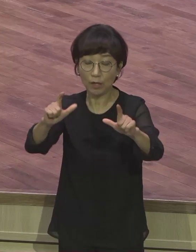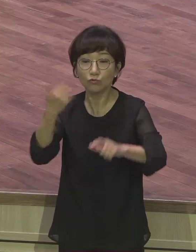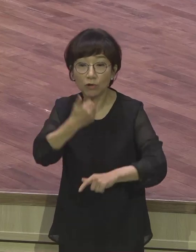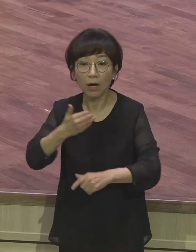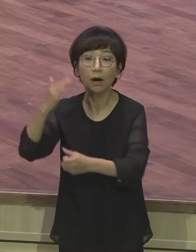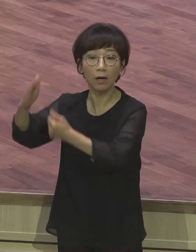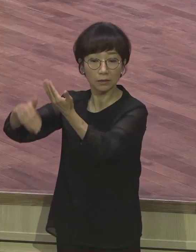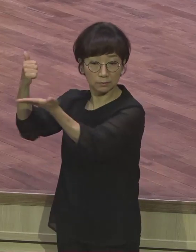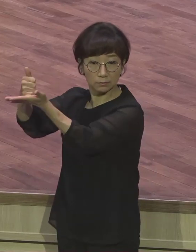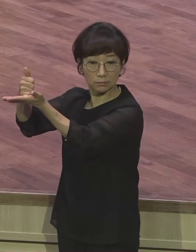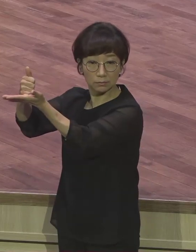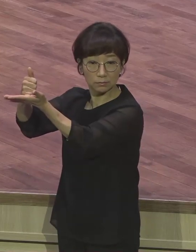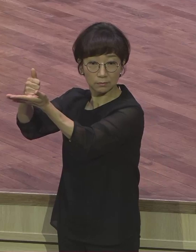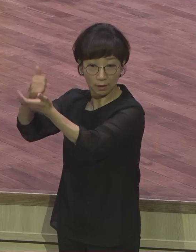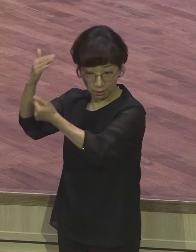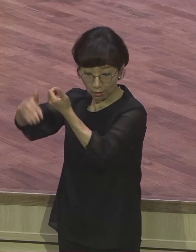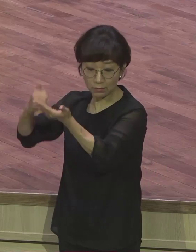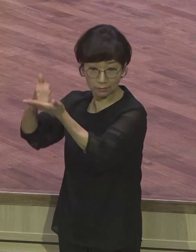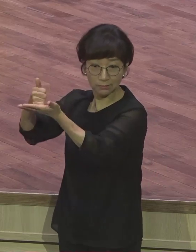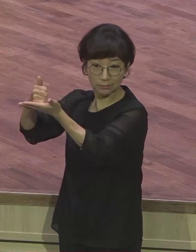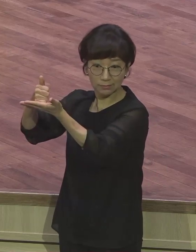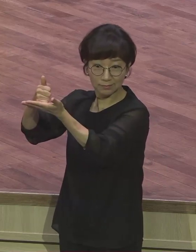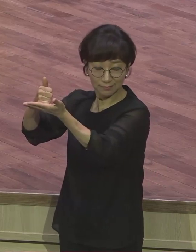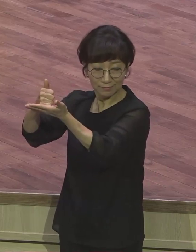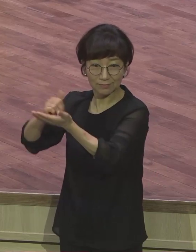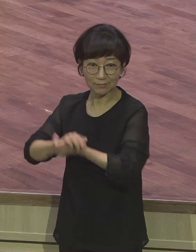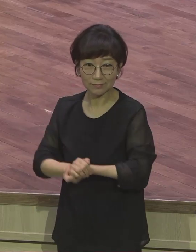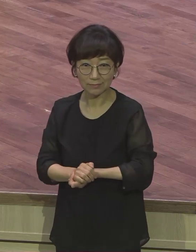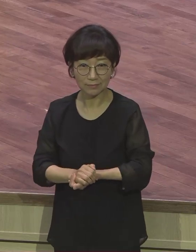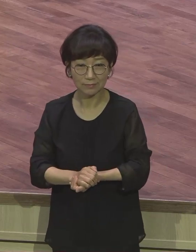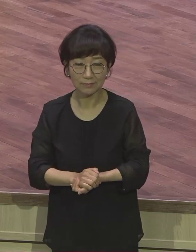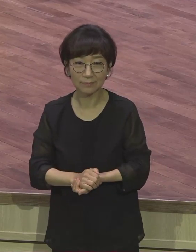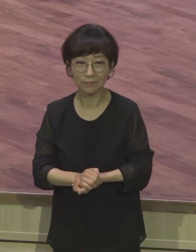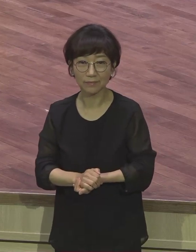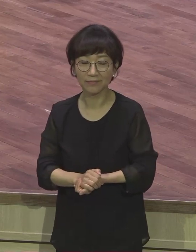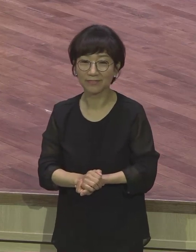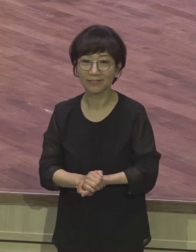누가 말해본 데를 정지하는 소용 아무 필요 없어요. 하나님이 나를 어렵다 하는데